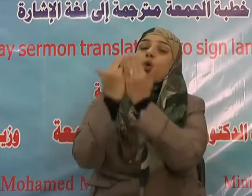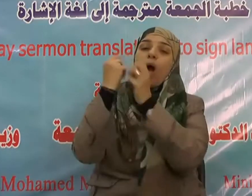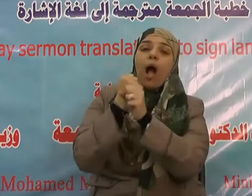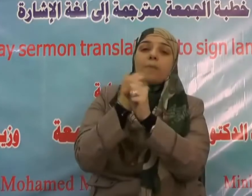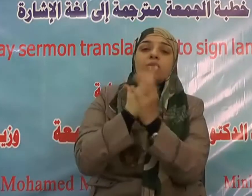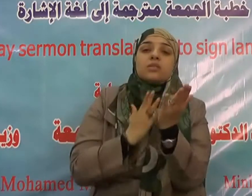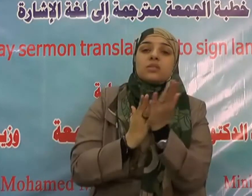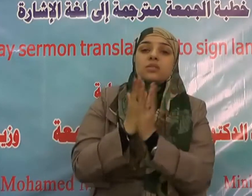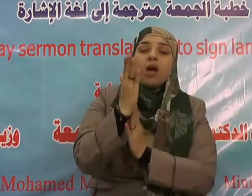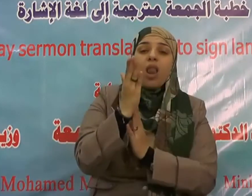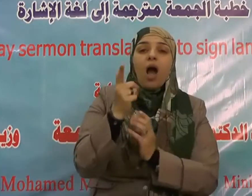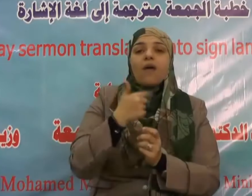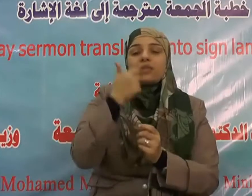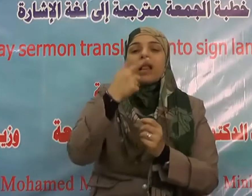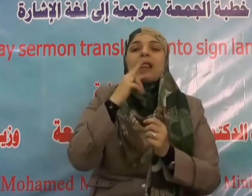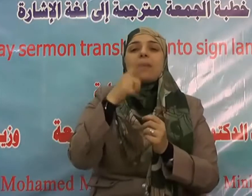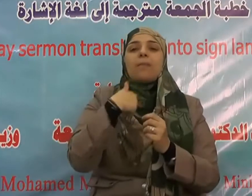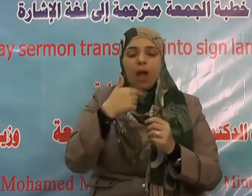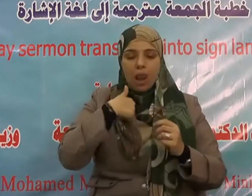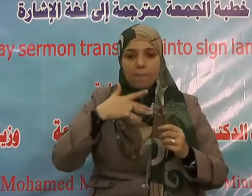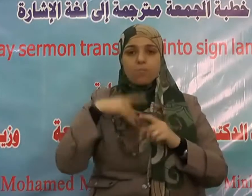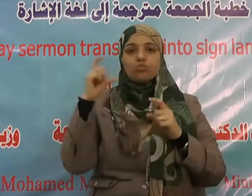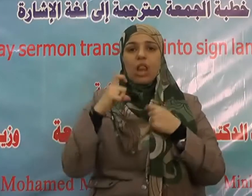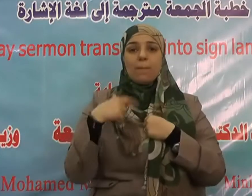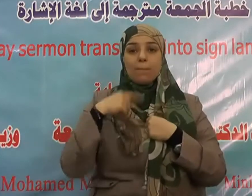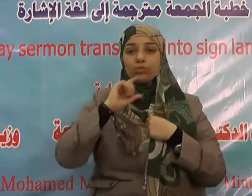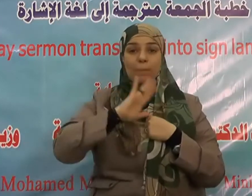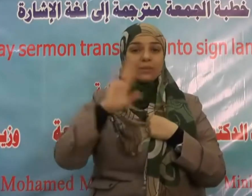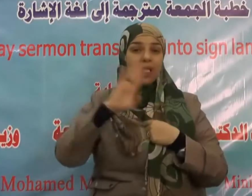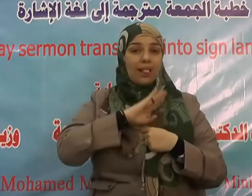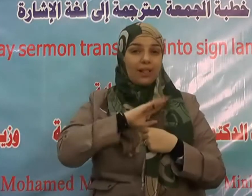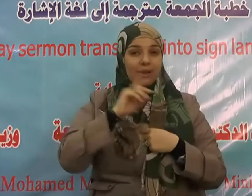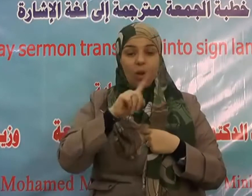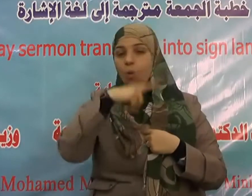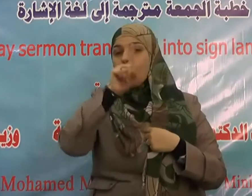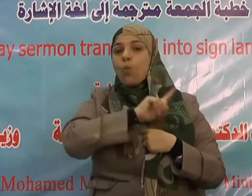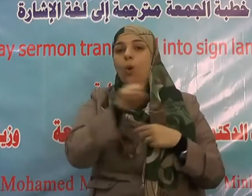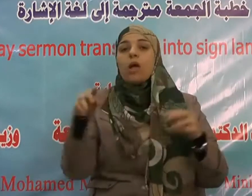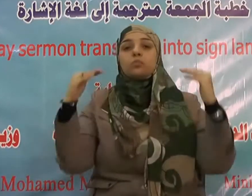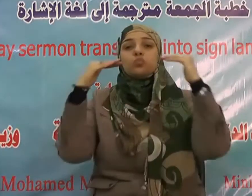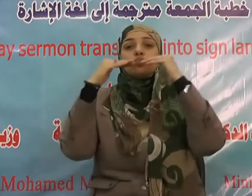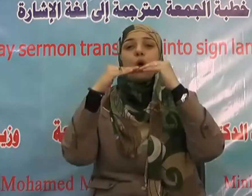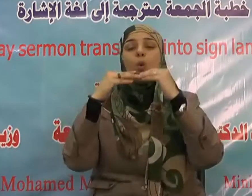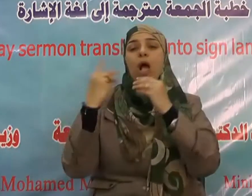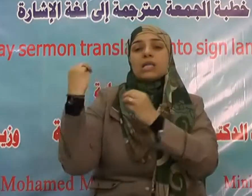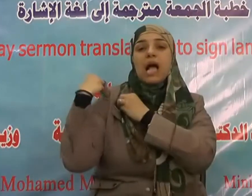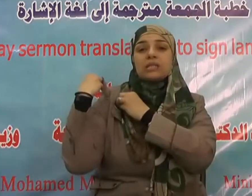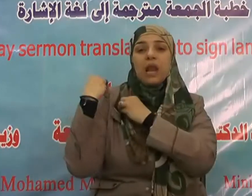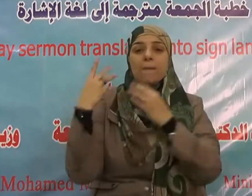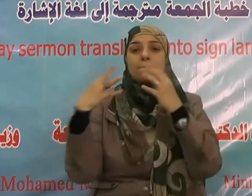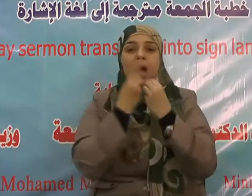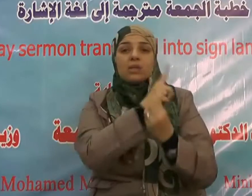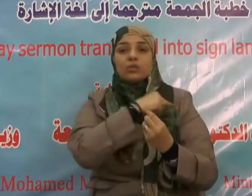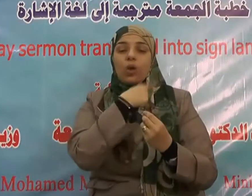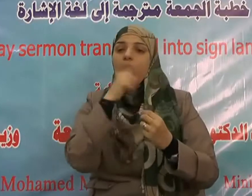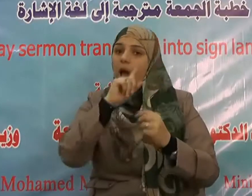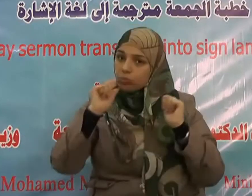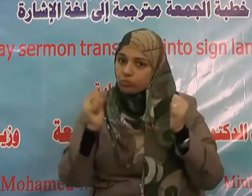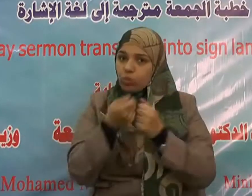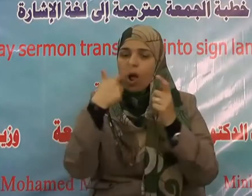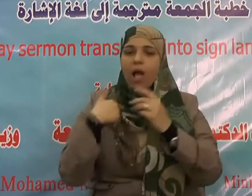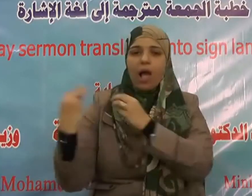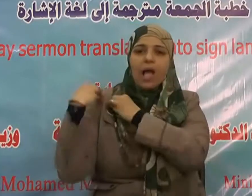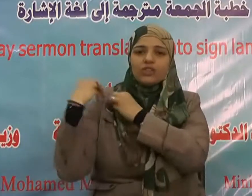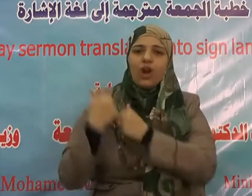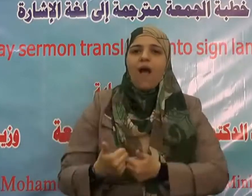يؤمن والله لا يؤمن والله لا يؤمن قيل من يا رسول الله قال